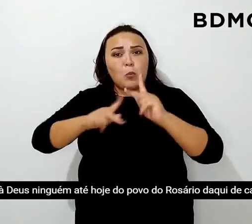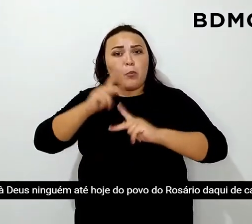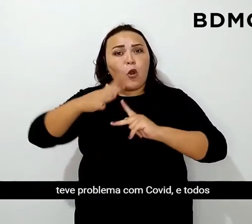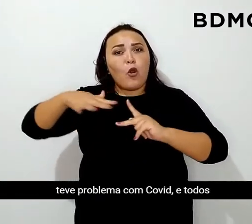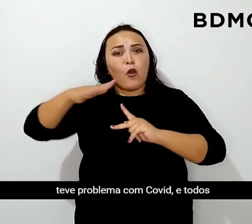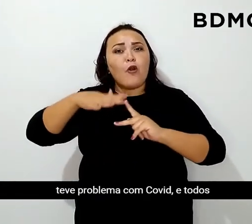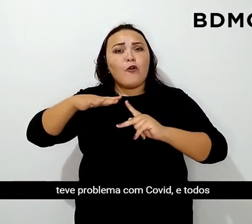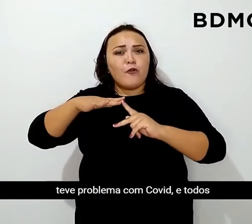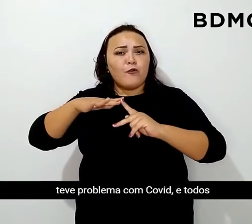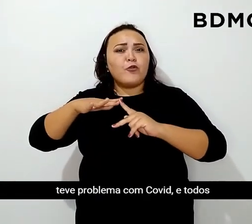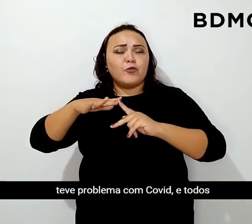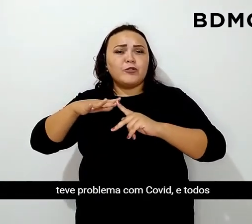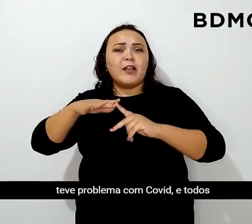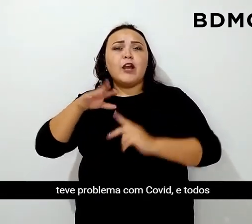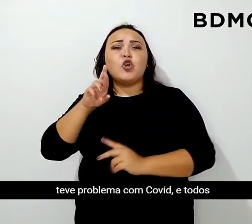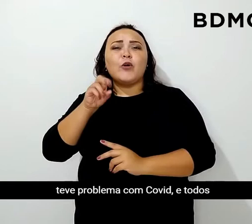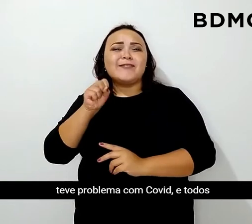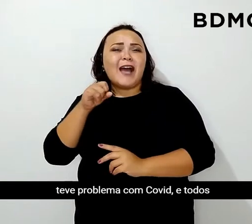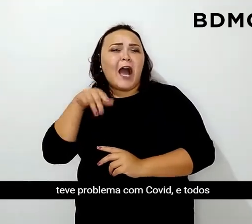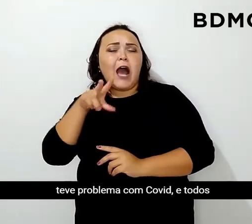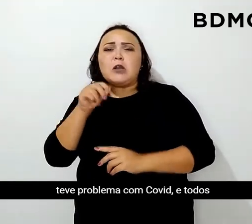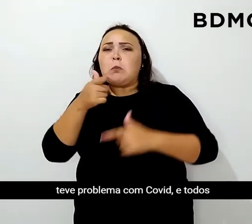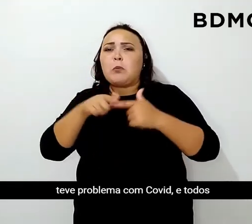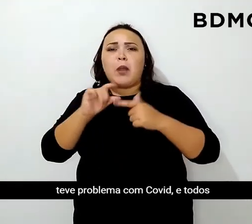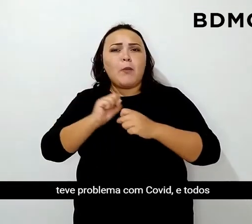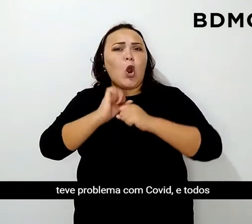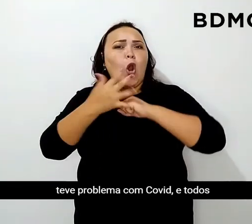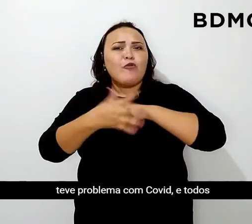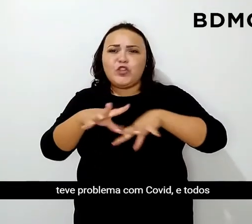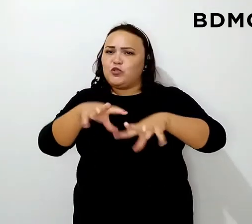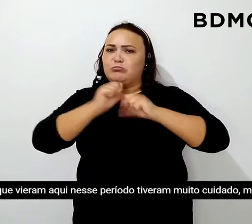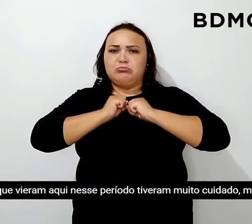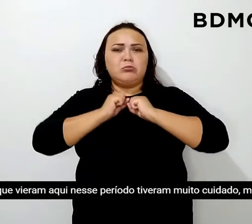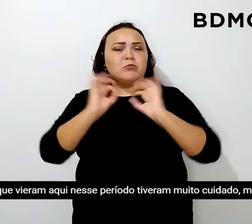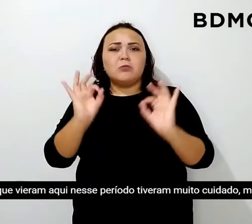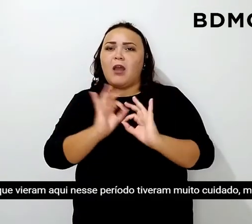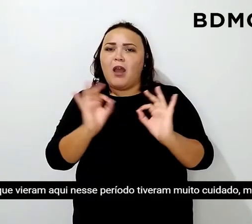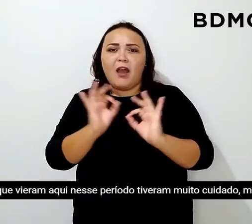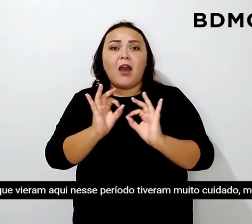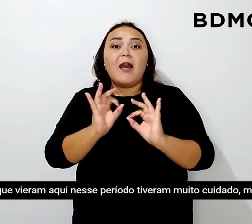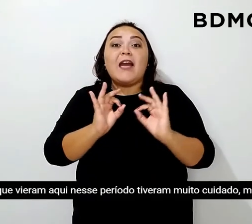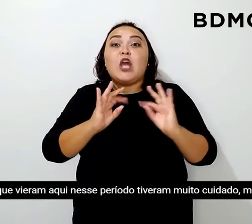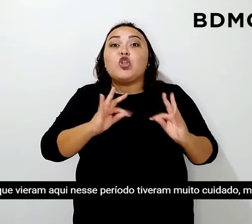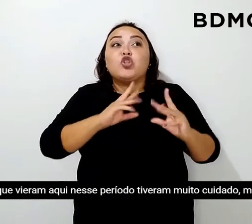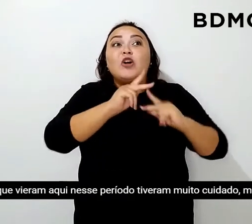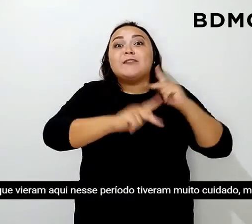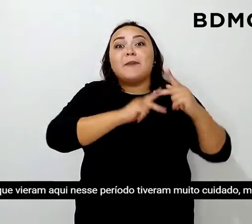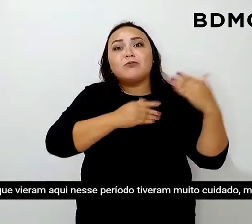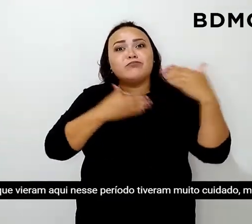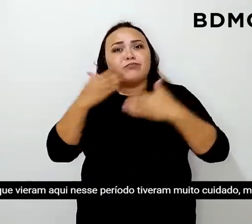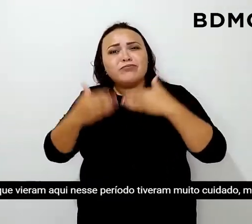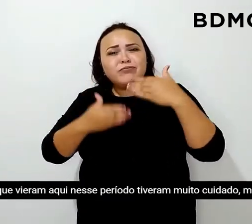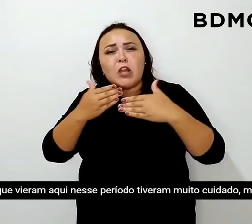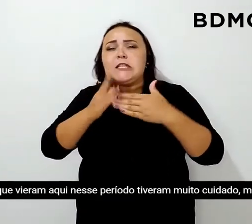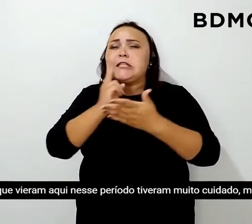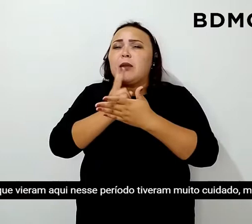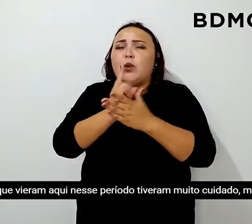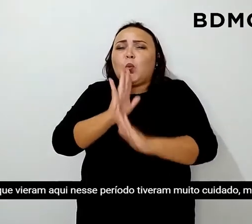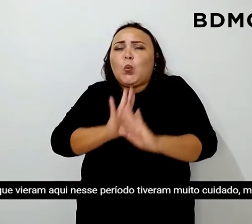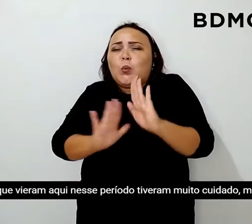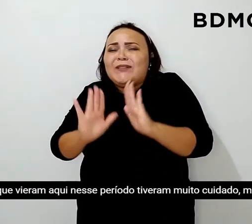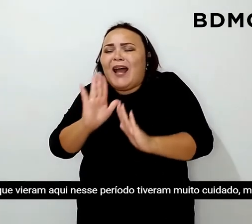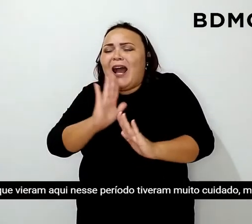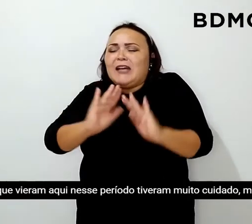de casa teve problema com o Covid e todos aqueles que vieram aqui nesse período tiveram